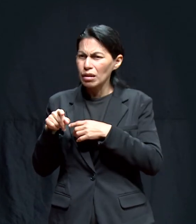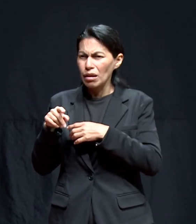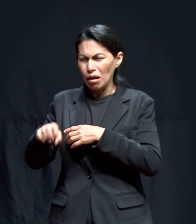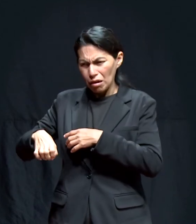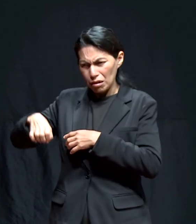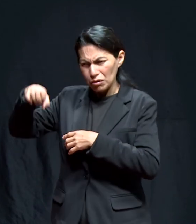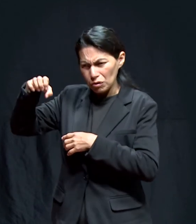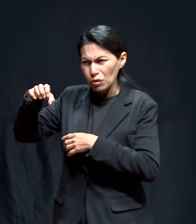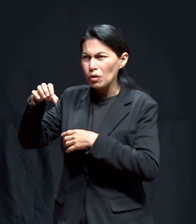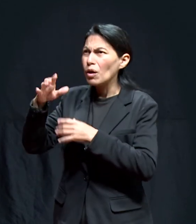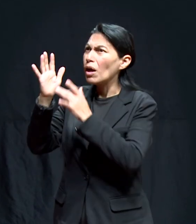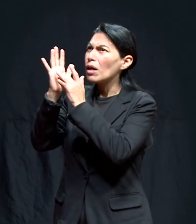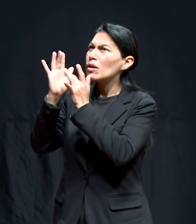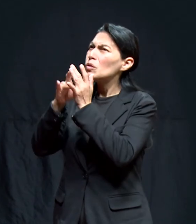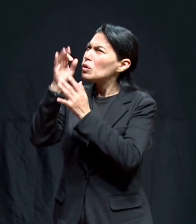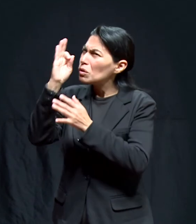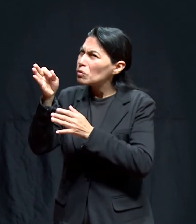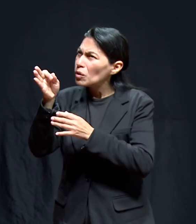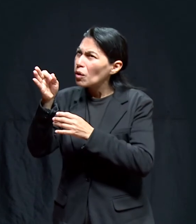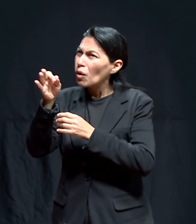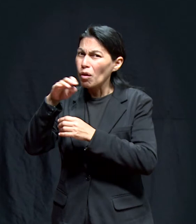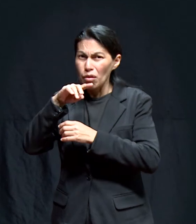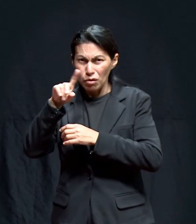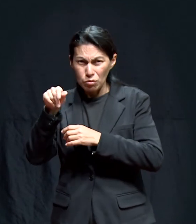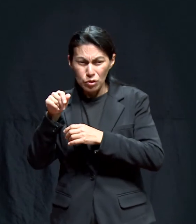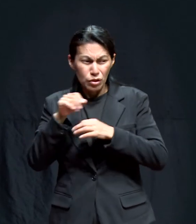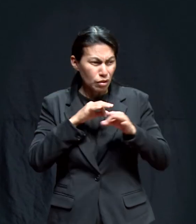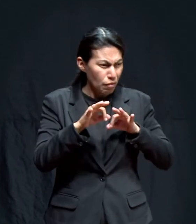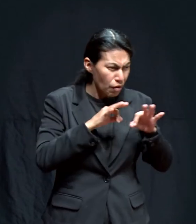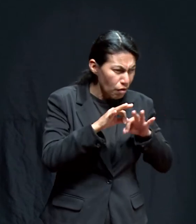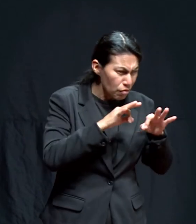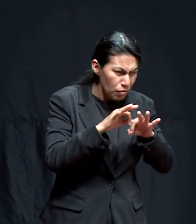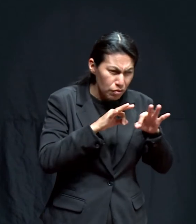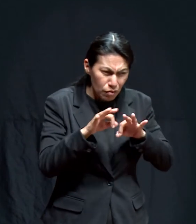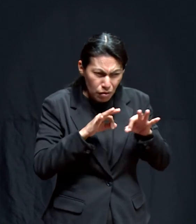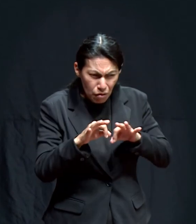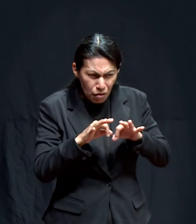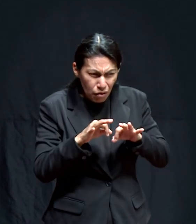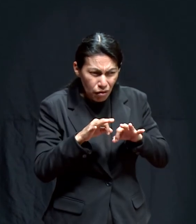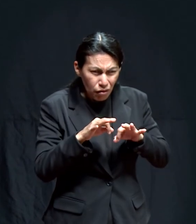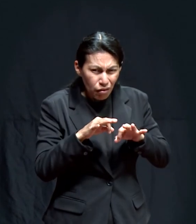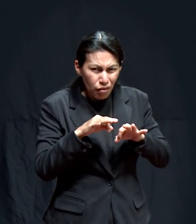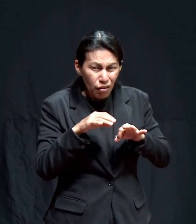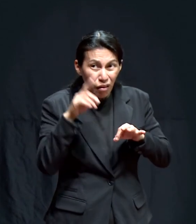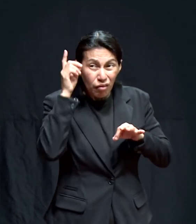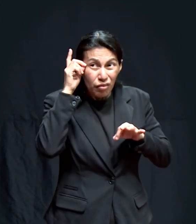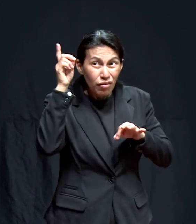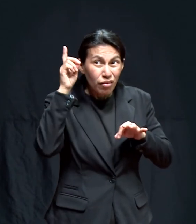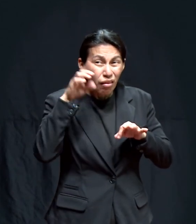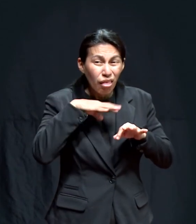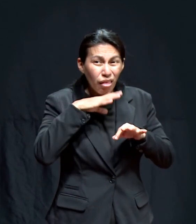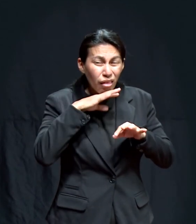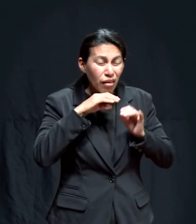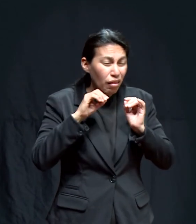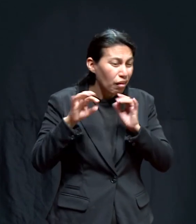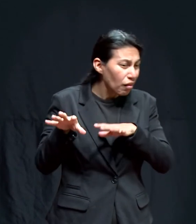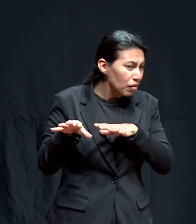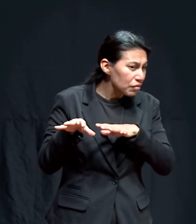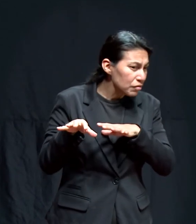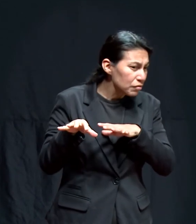puso a trabajar en su profesión, o sea, en su carrera técnica. Ajá. Y, allí en el trabajo, como que